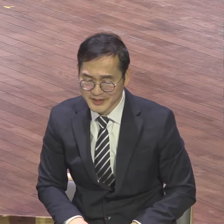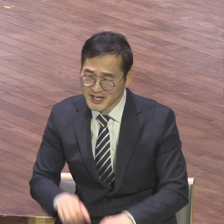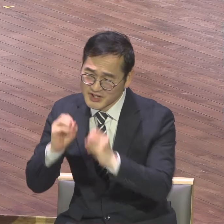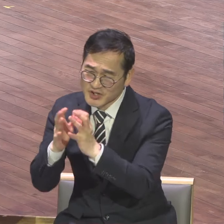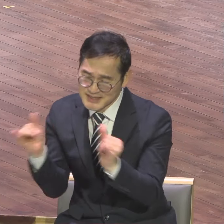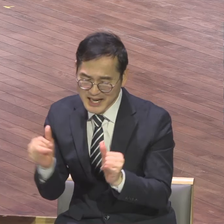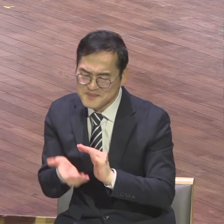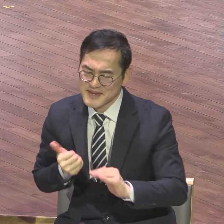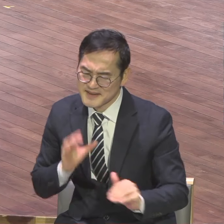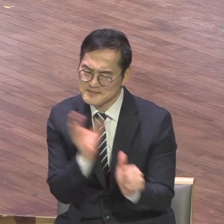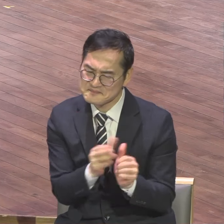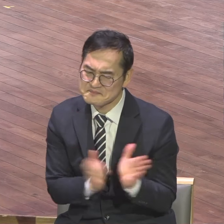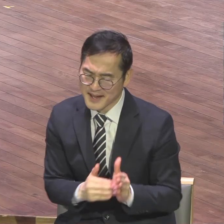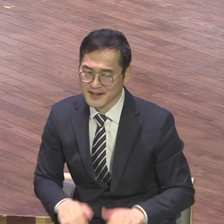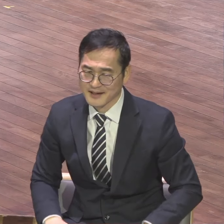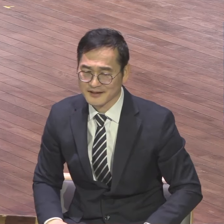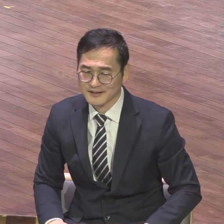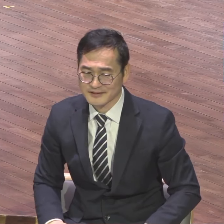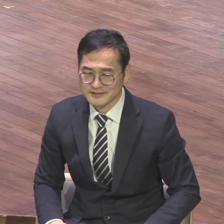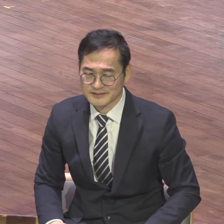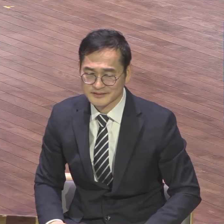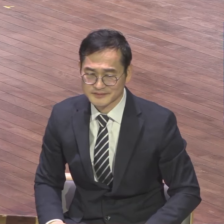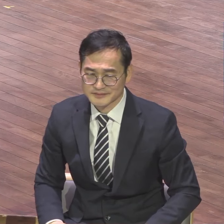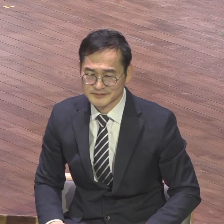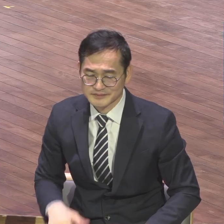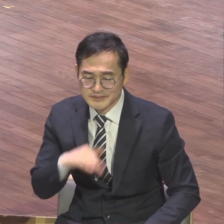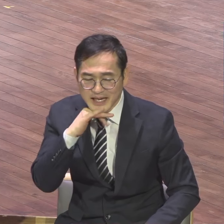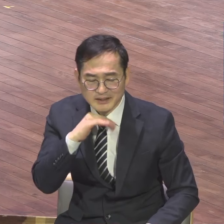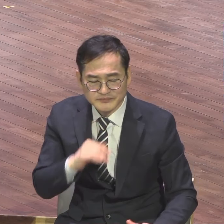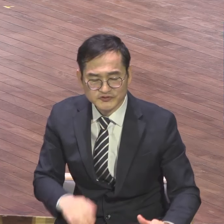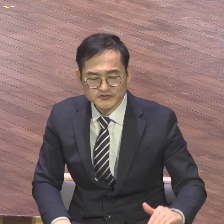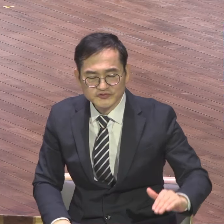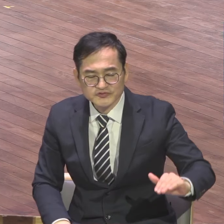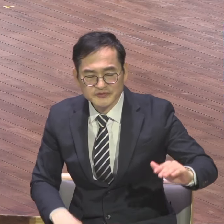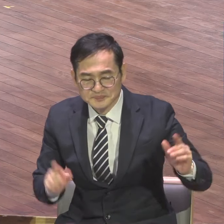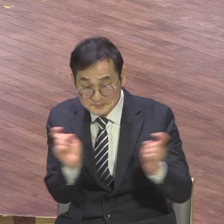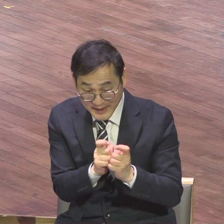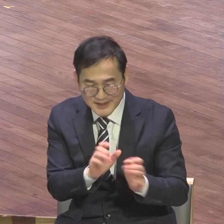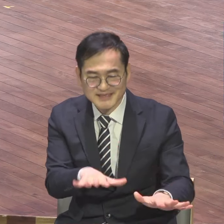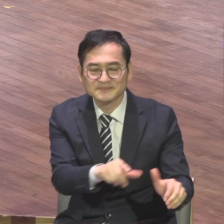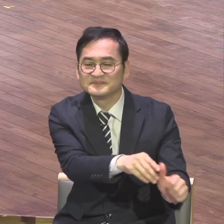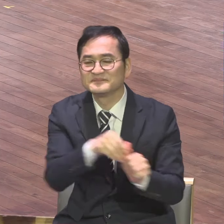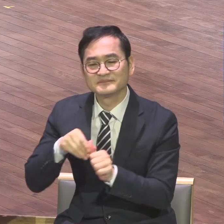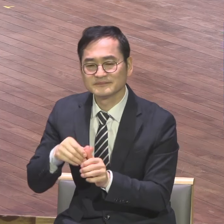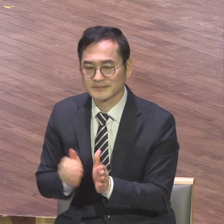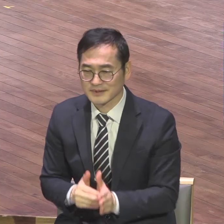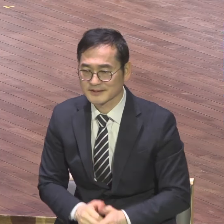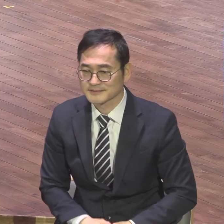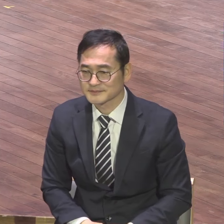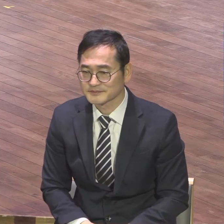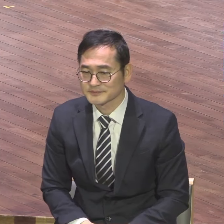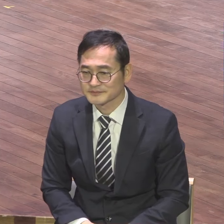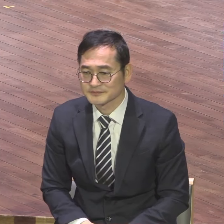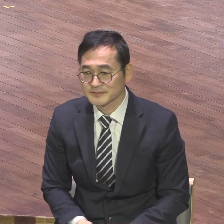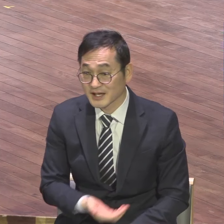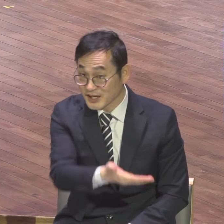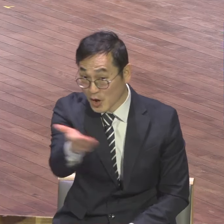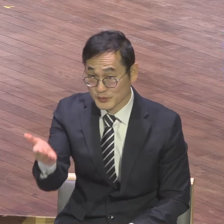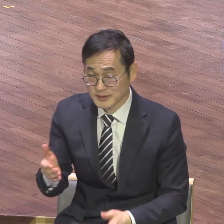세워노라 성교 여러분 오늘 특별 부르신을 받은 여러분 성지기들은 이 말씀을